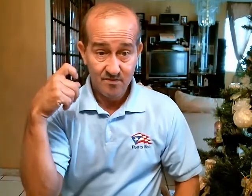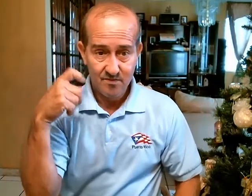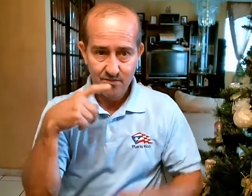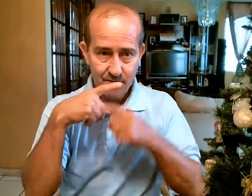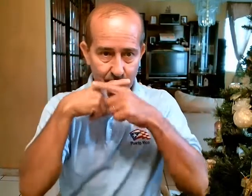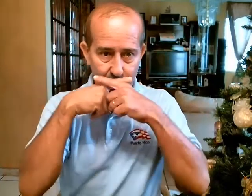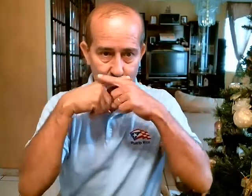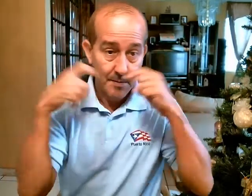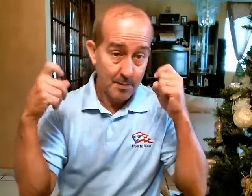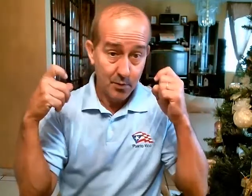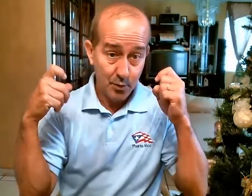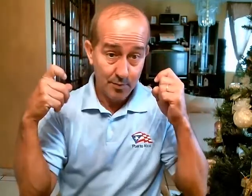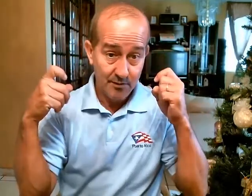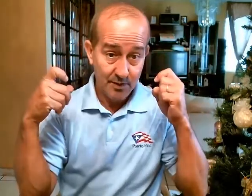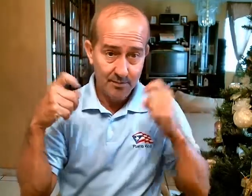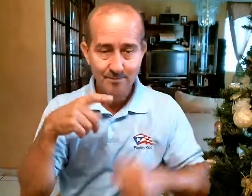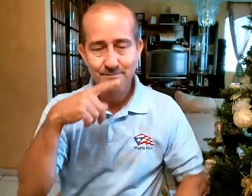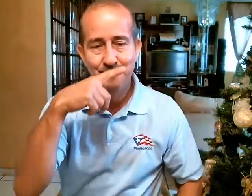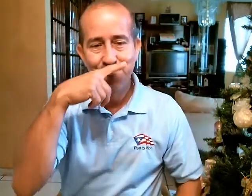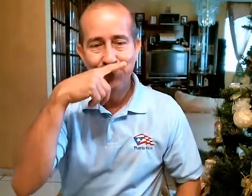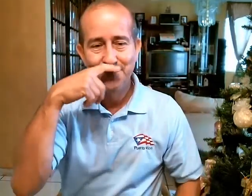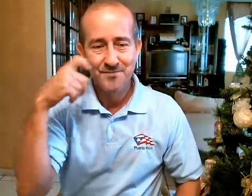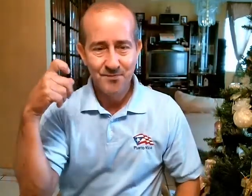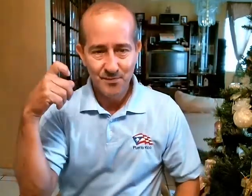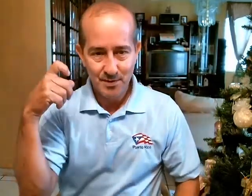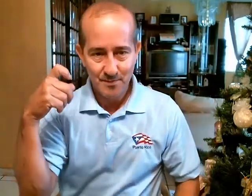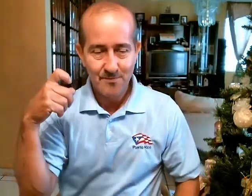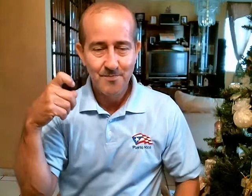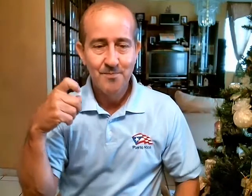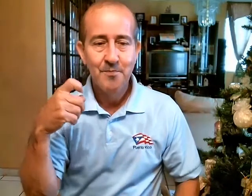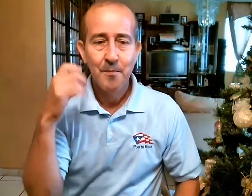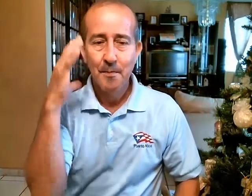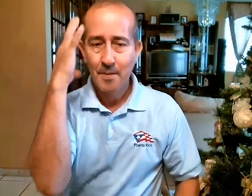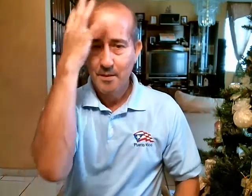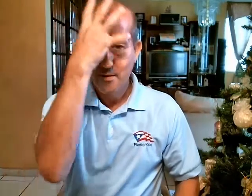O doble Feo Feo Bonito